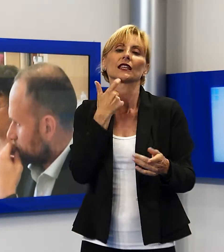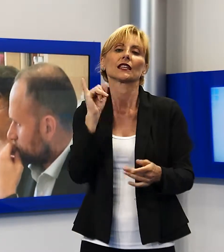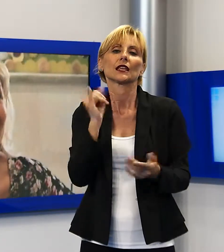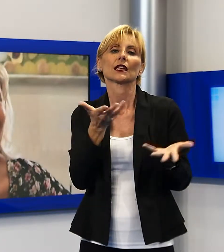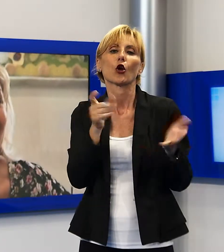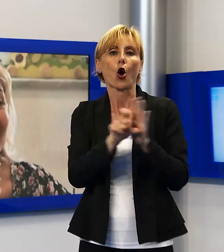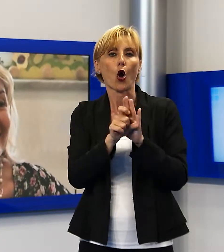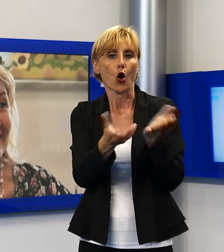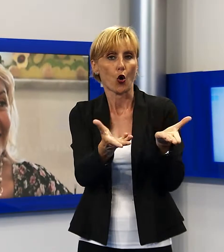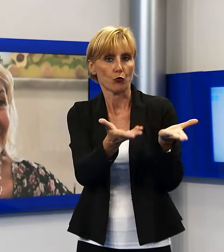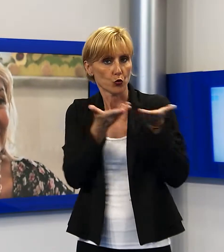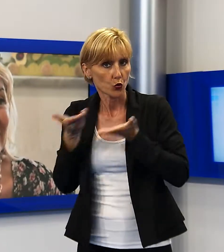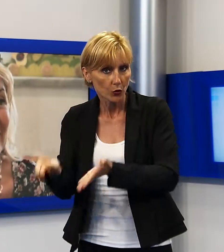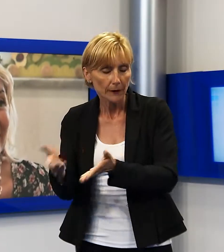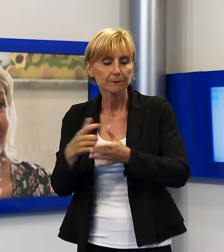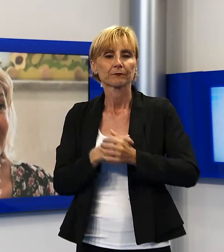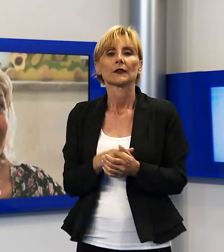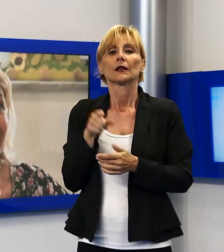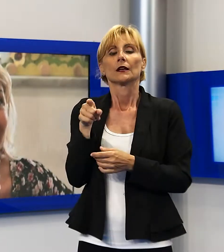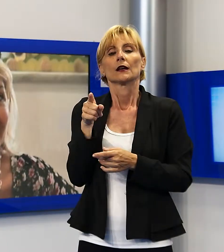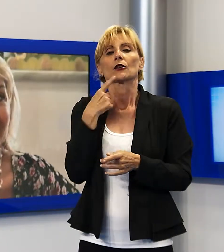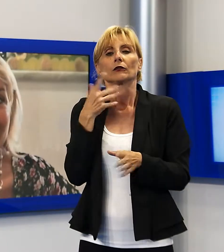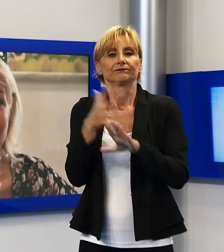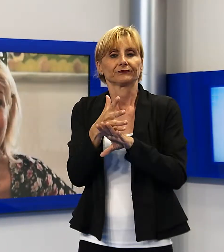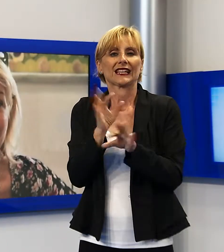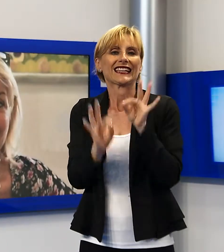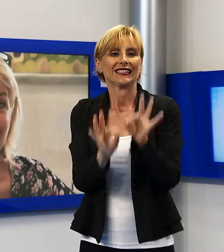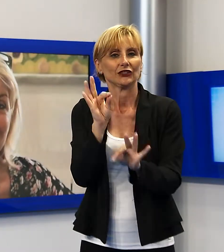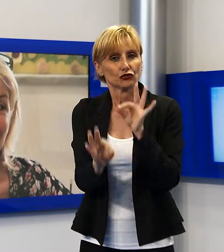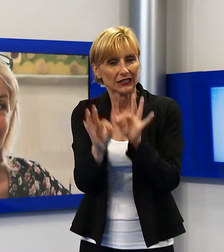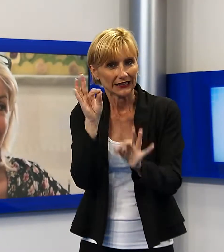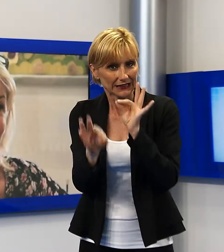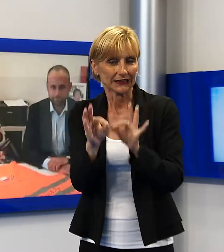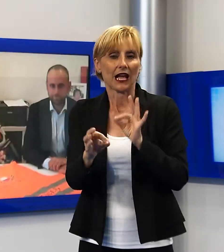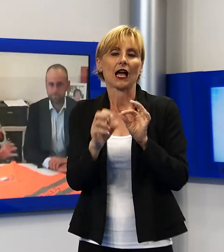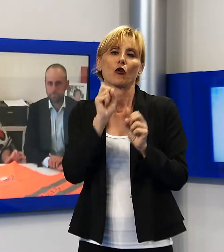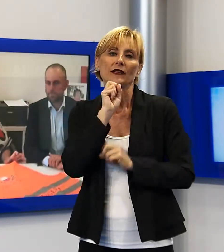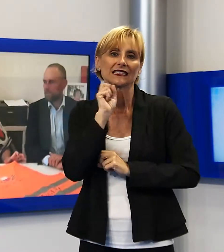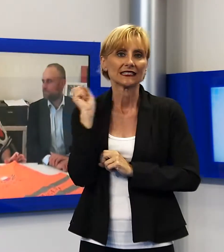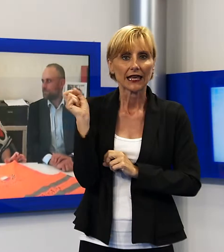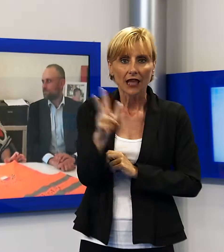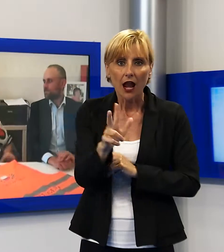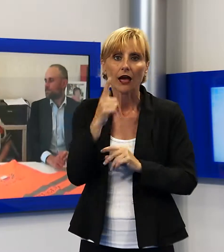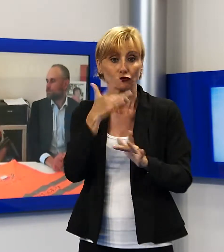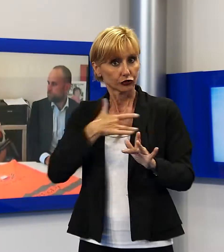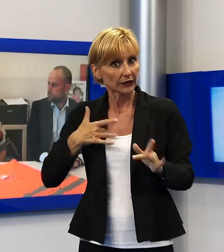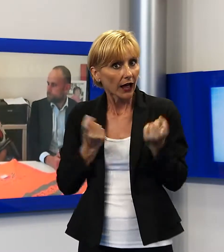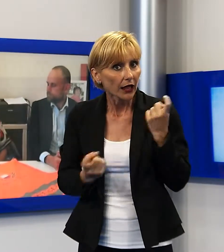squadre di lavoro interverranno sulle criticità segnalate dagli stessi cittadini nell'ambito degli incontri dell'iniziativa Dillo all